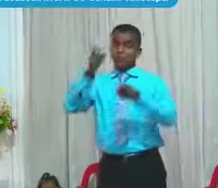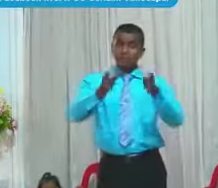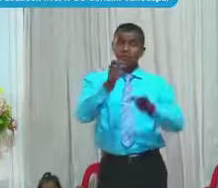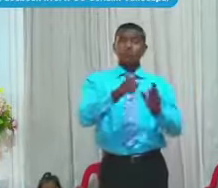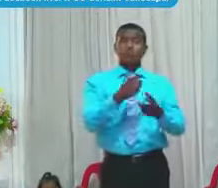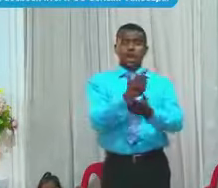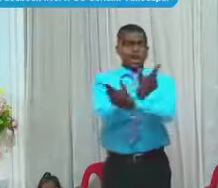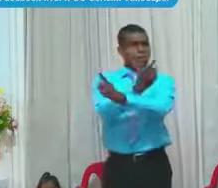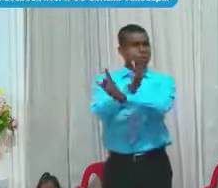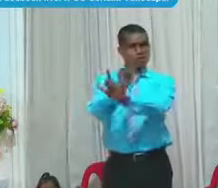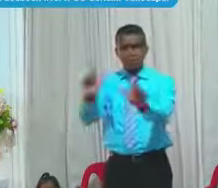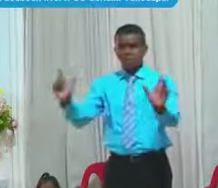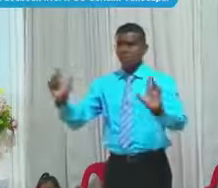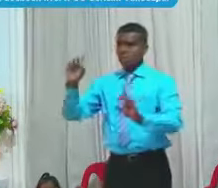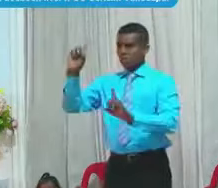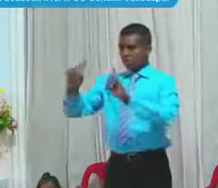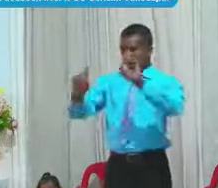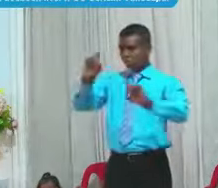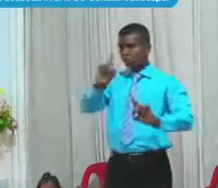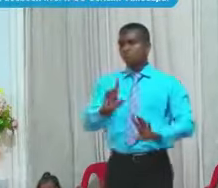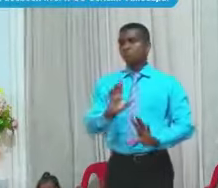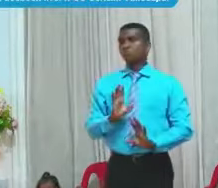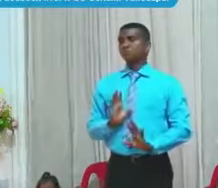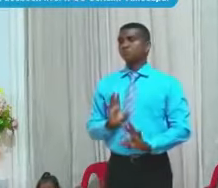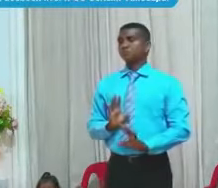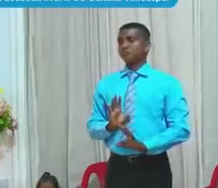Claro Lo tomas O lo dejas